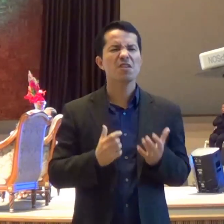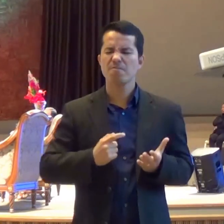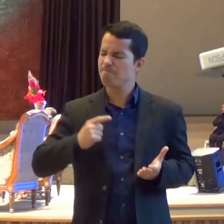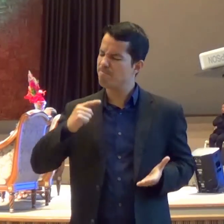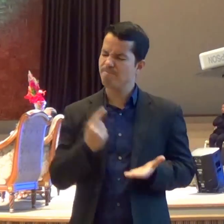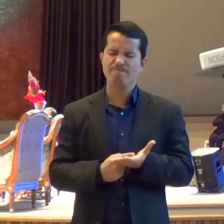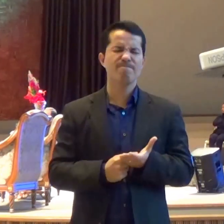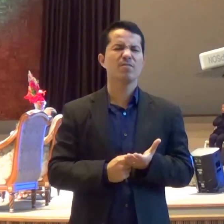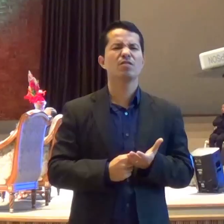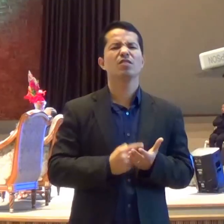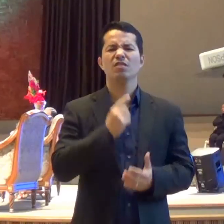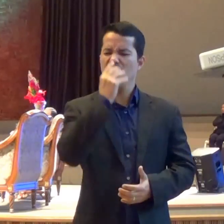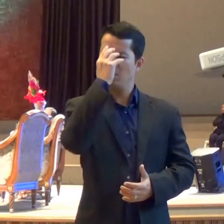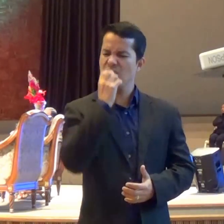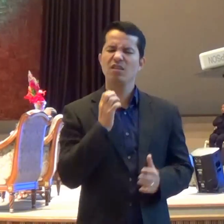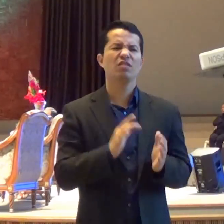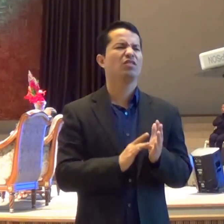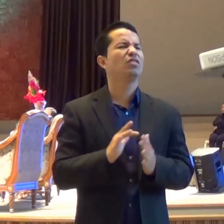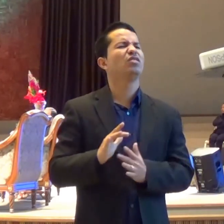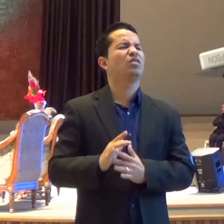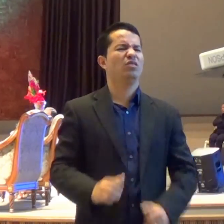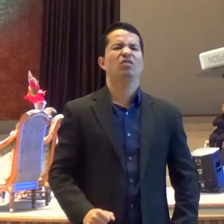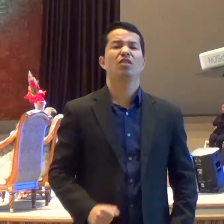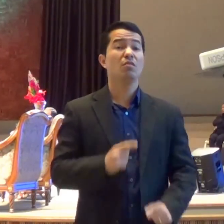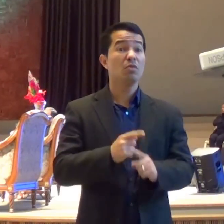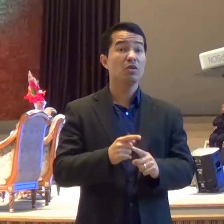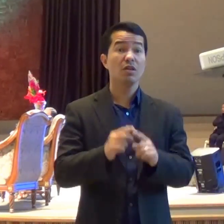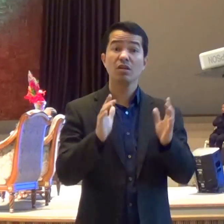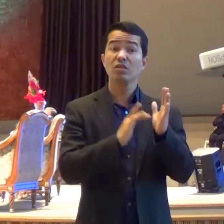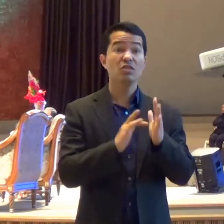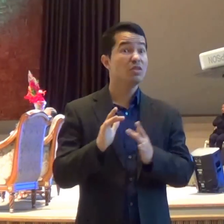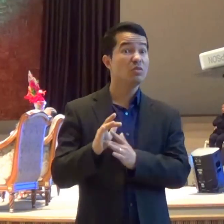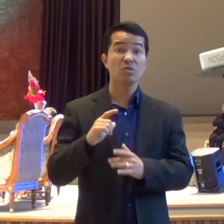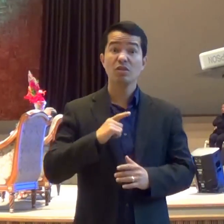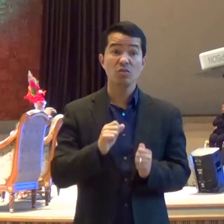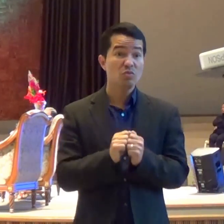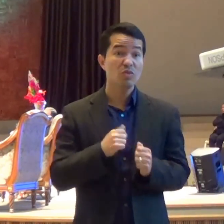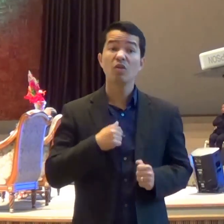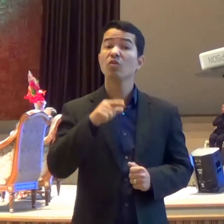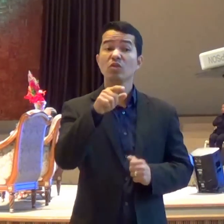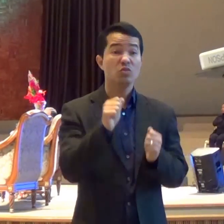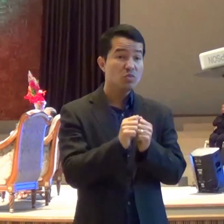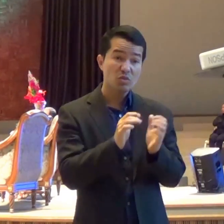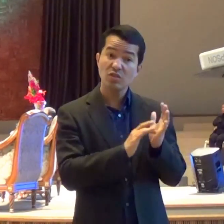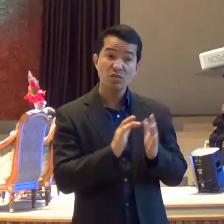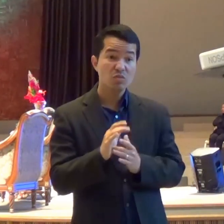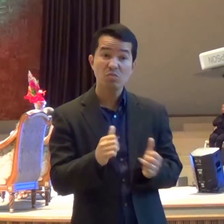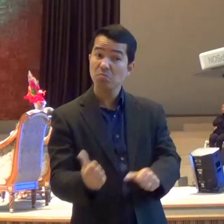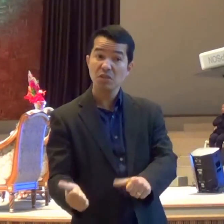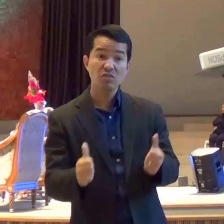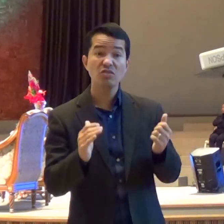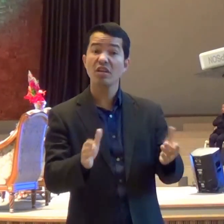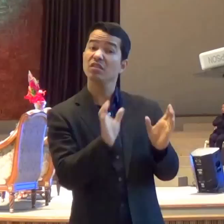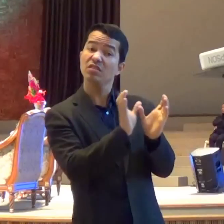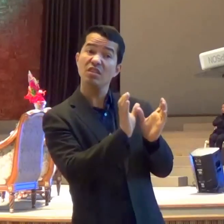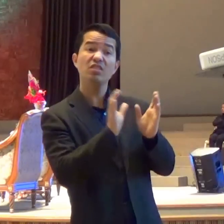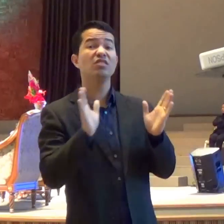Que Jesus Ensinou Através do batismo Onde eu assumo Um compromisso Com ele E com a igreja De Deus Na